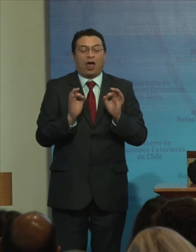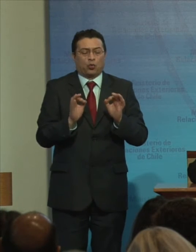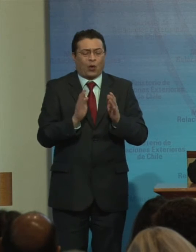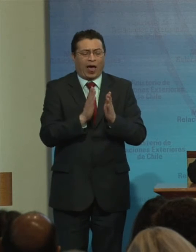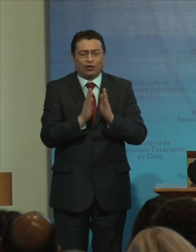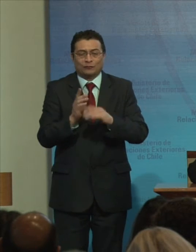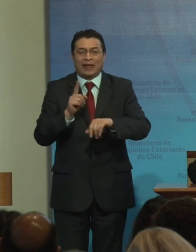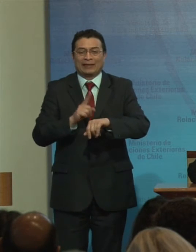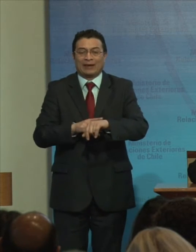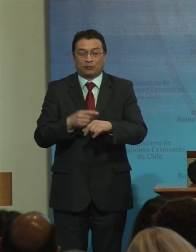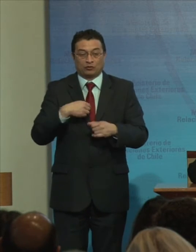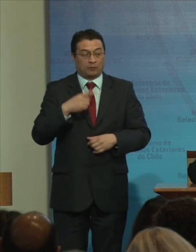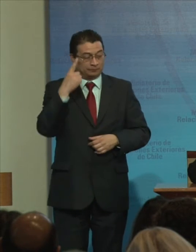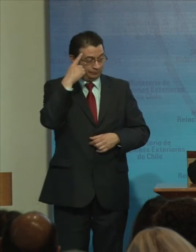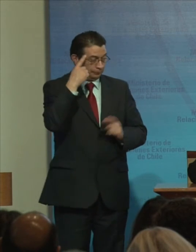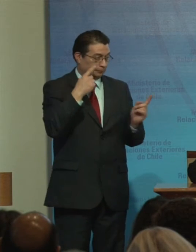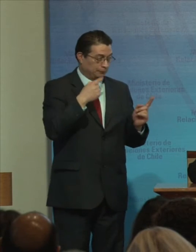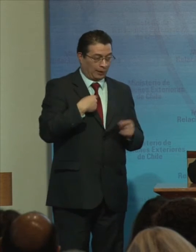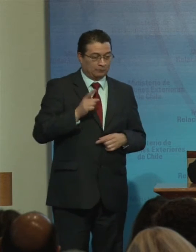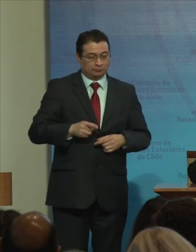Porque me pongo En su lugar